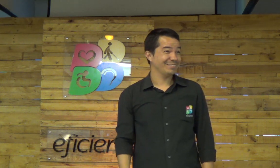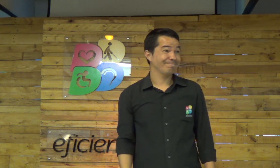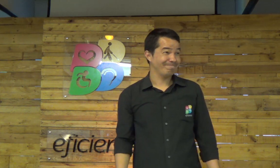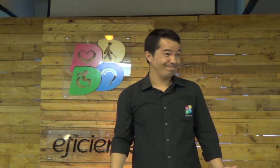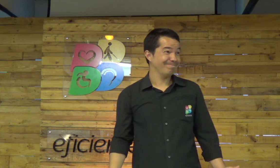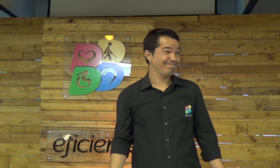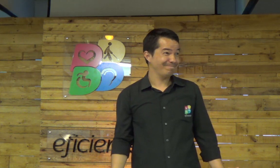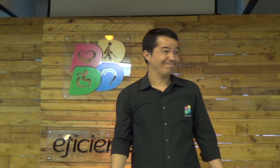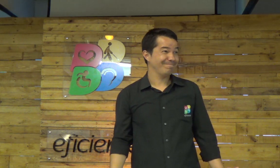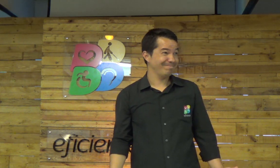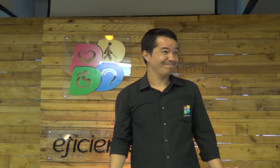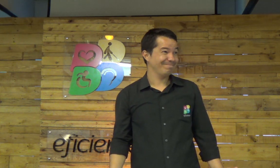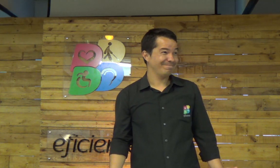Você vai ficar pensando,